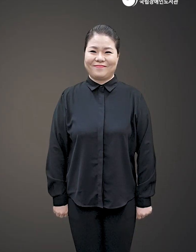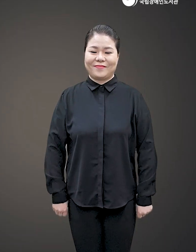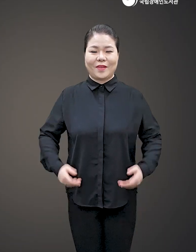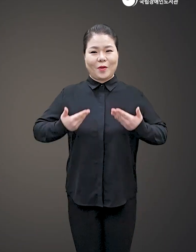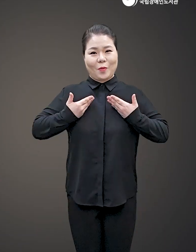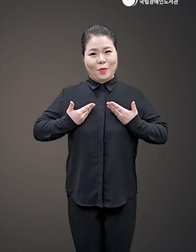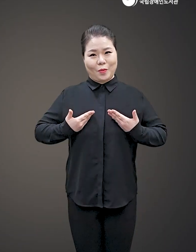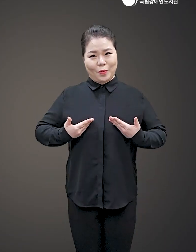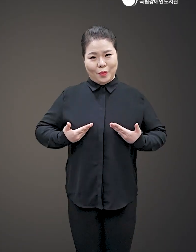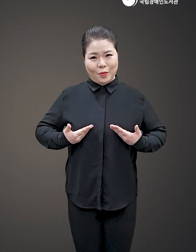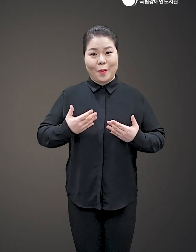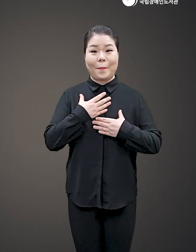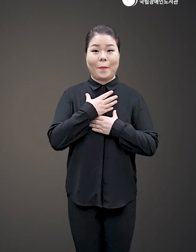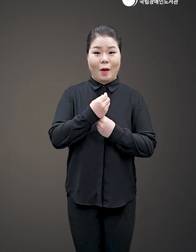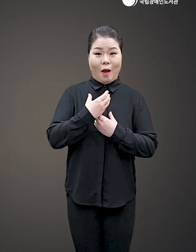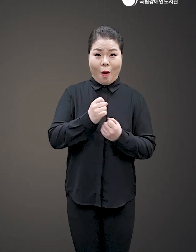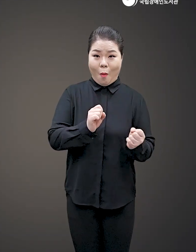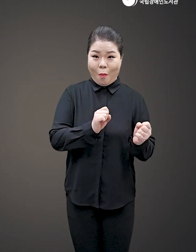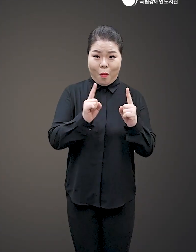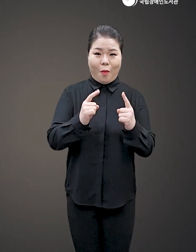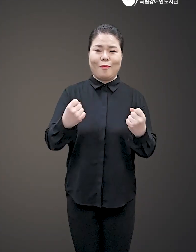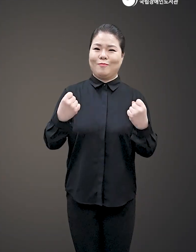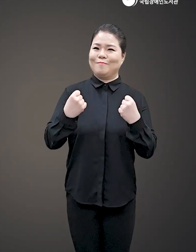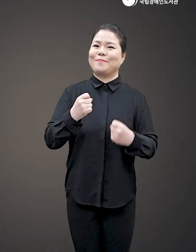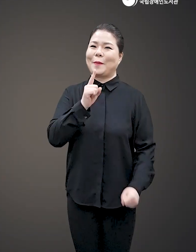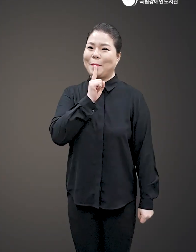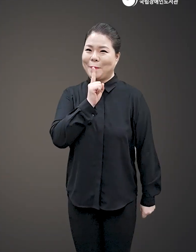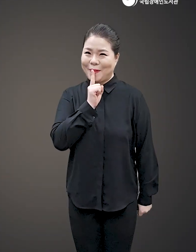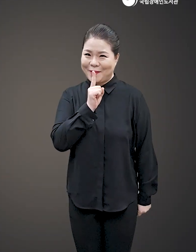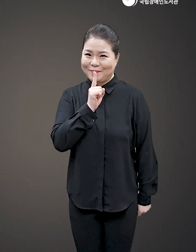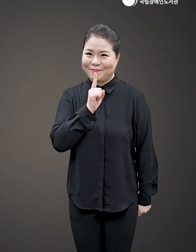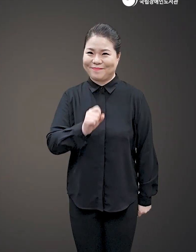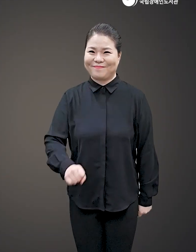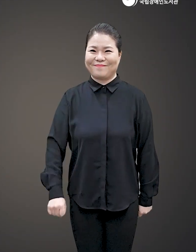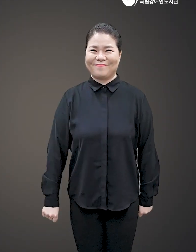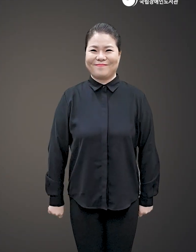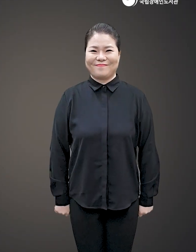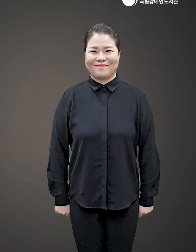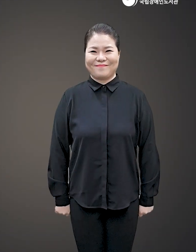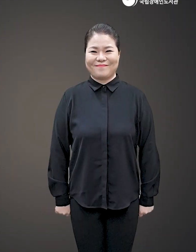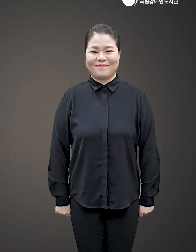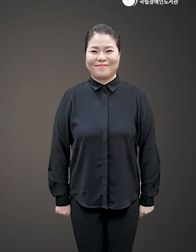깊은 안도와 다시 시작하는 용기를 주는 메시지